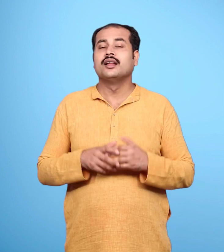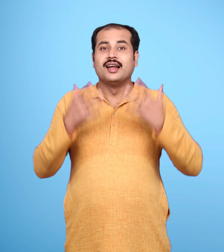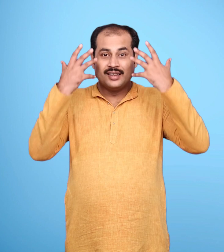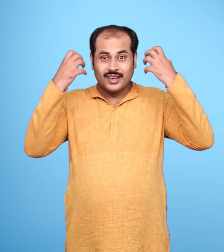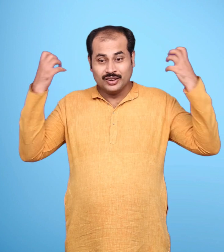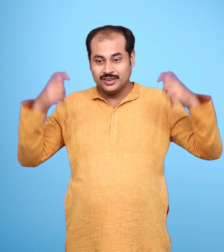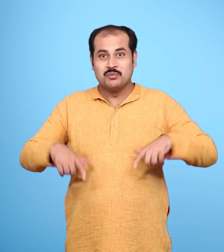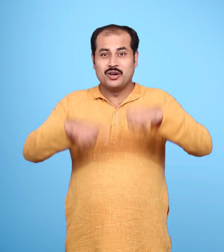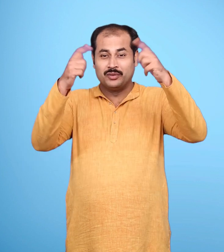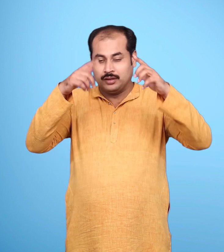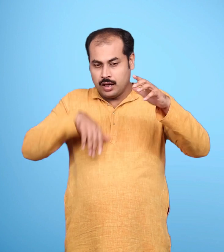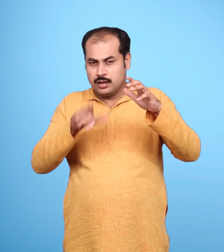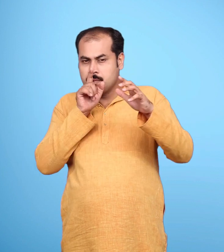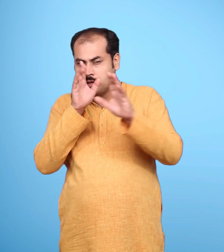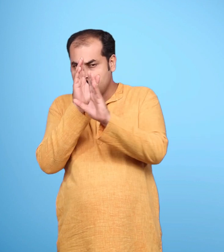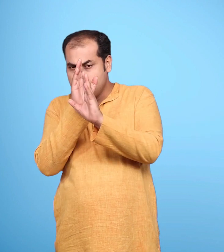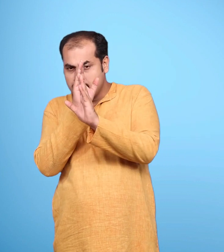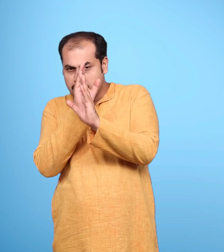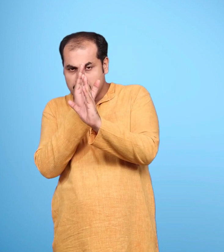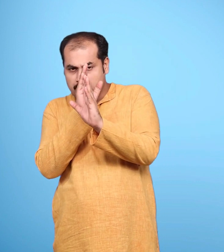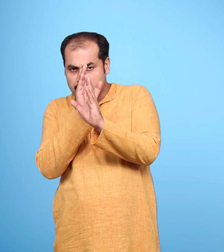रामन एक विशाल व्रिख्ष के पीछे खड़ा था